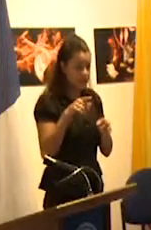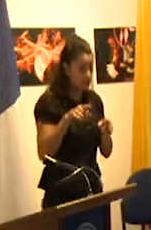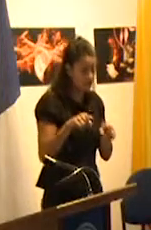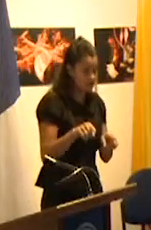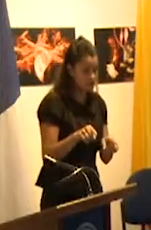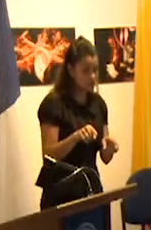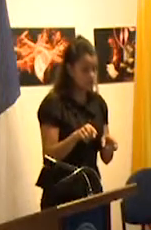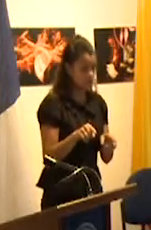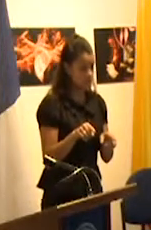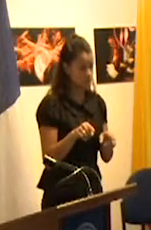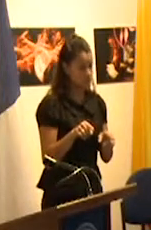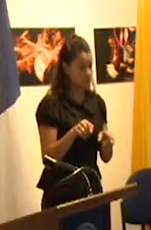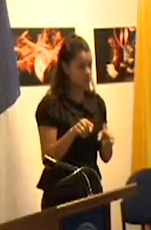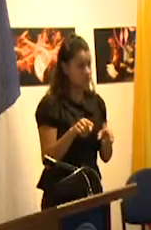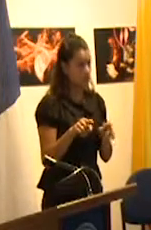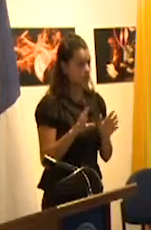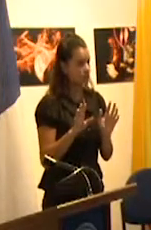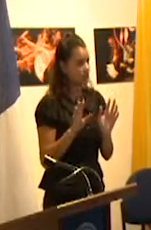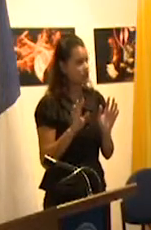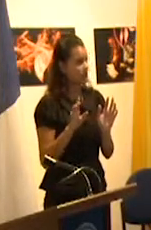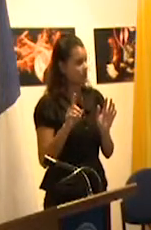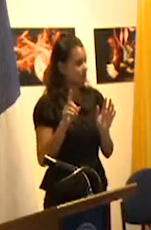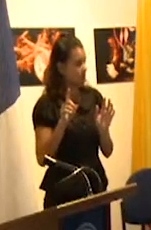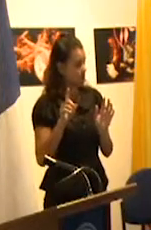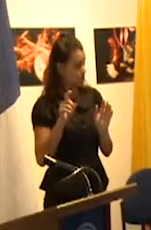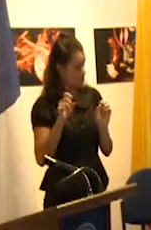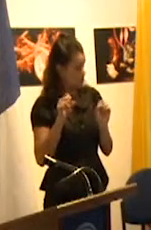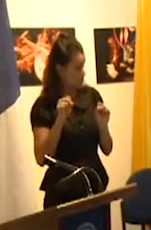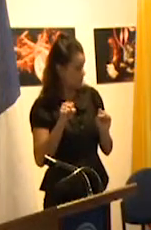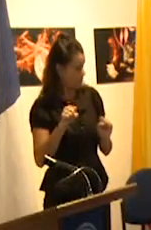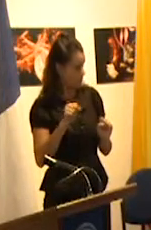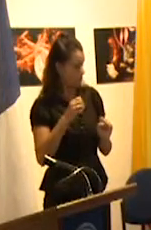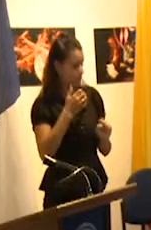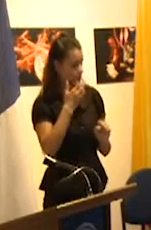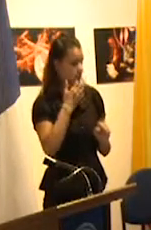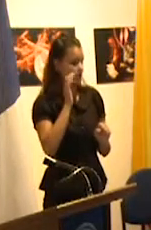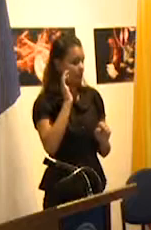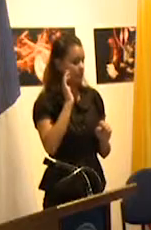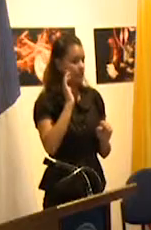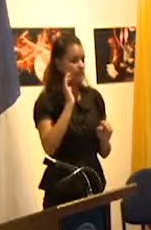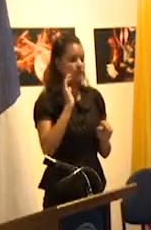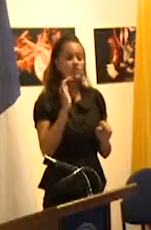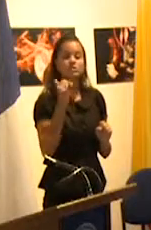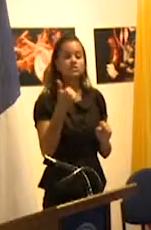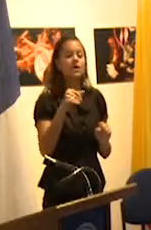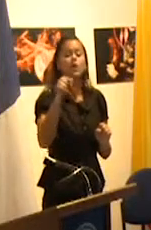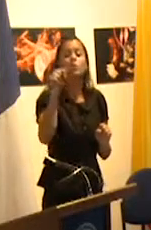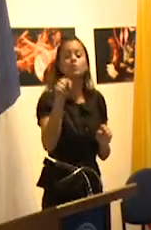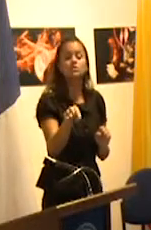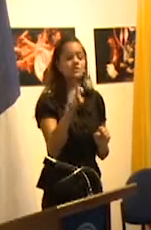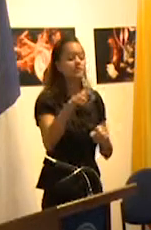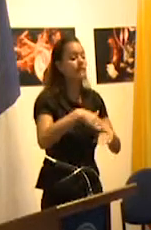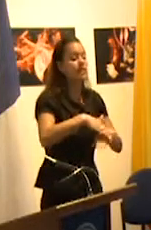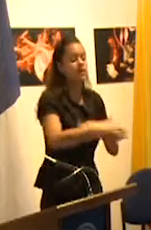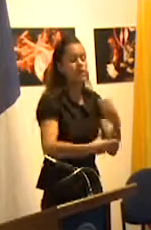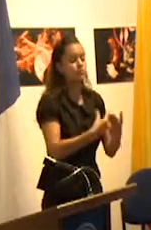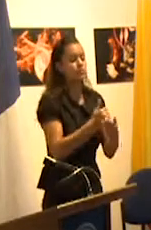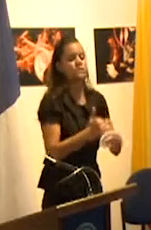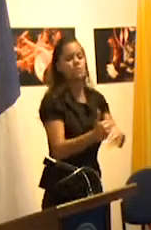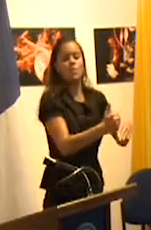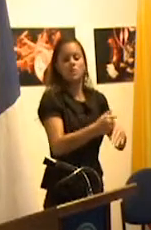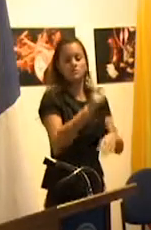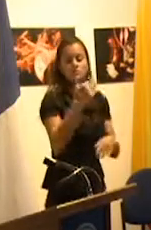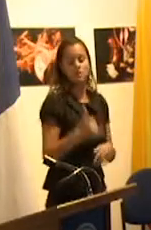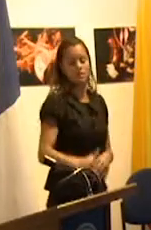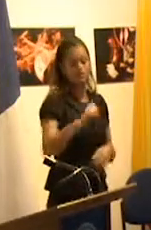no puede ser ligada inmediatamente a imponerle como meta la igualdad de resultados o